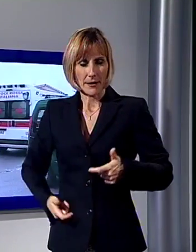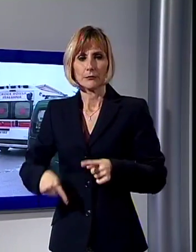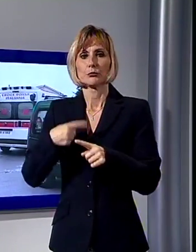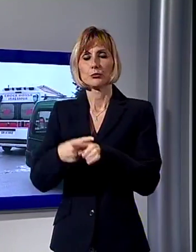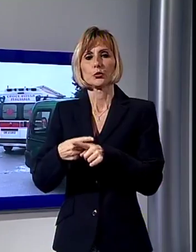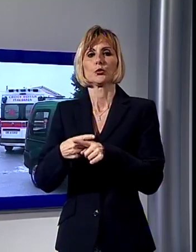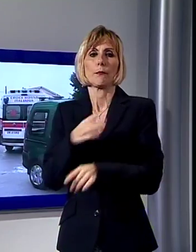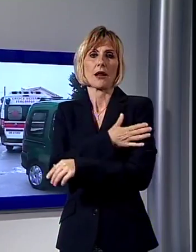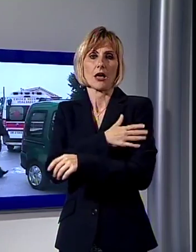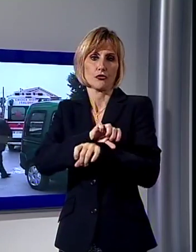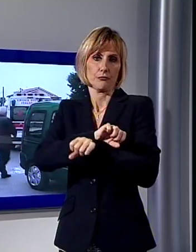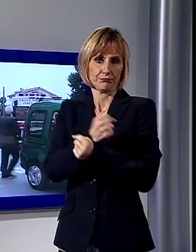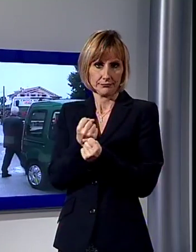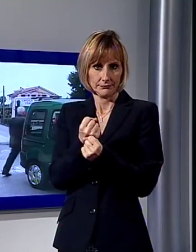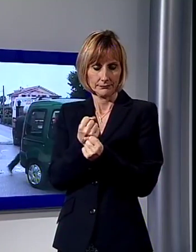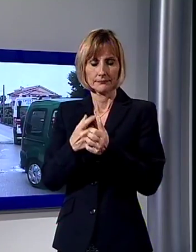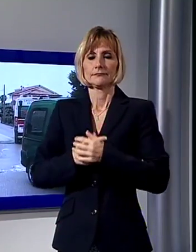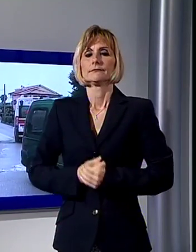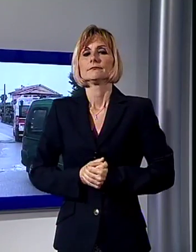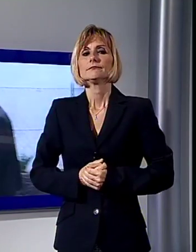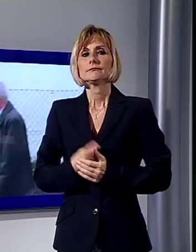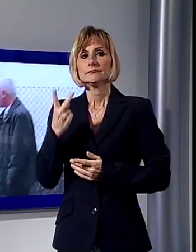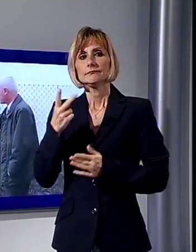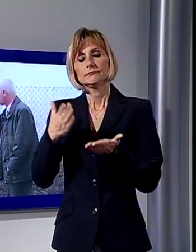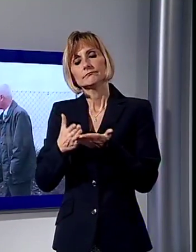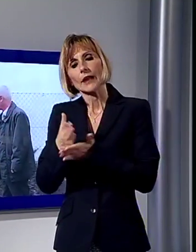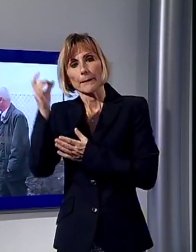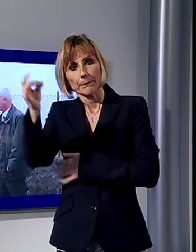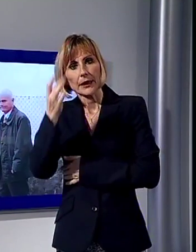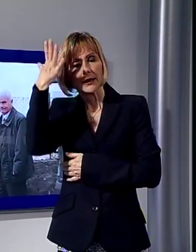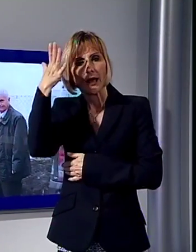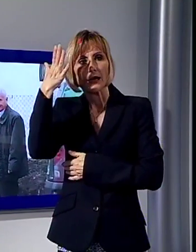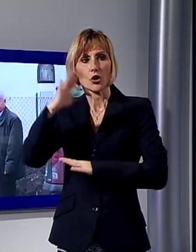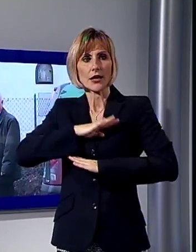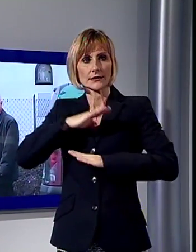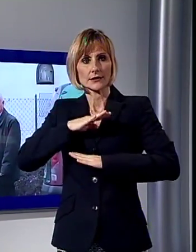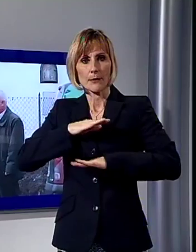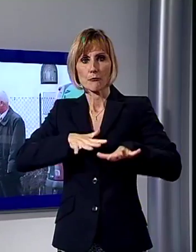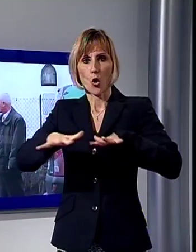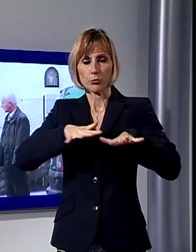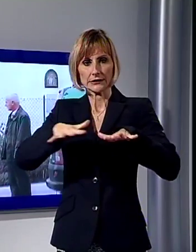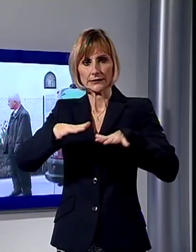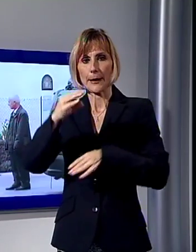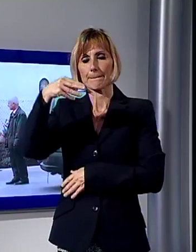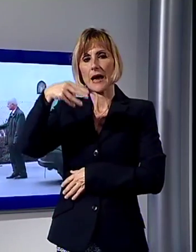frattura di un braccio. Sul posto transitava per caso l'assessore alla mobilità Celestino Marchini che si è fermato